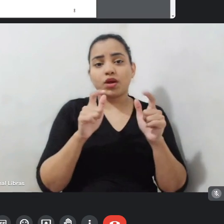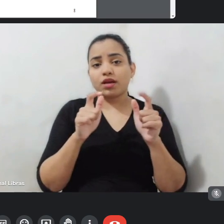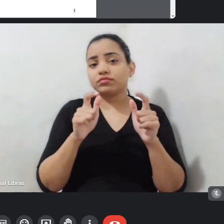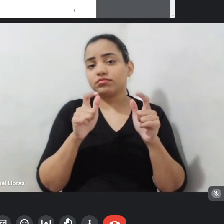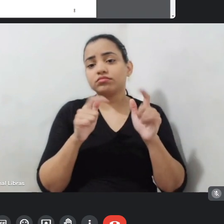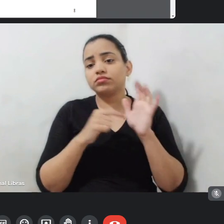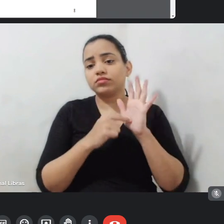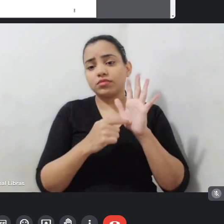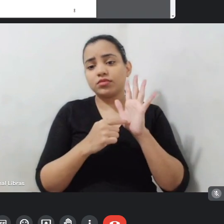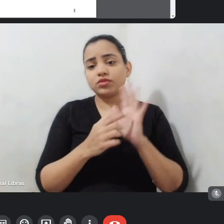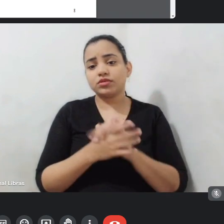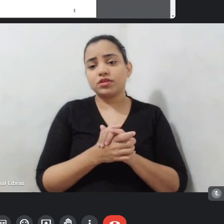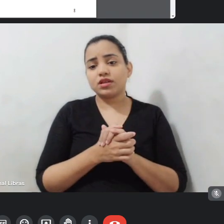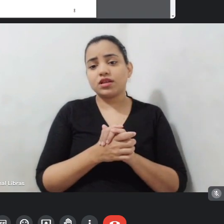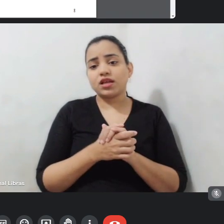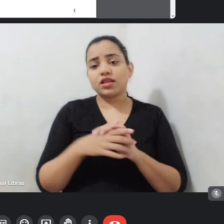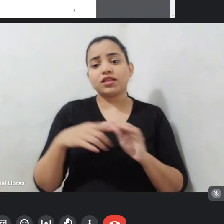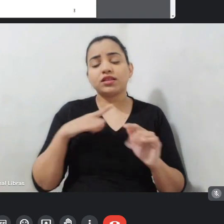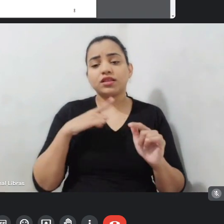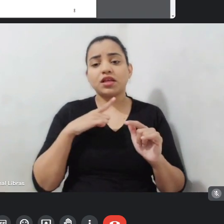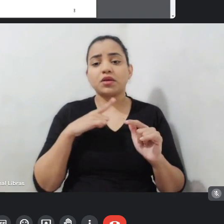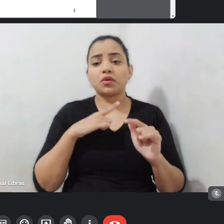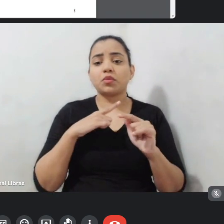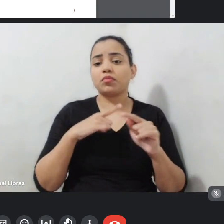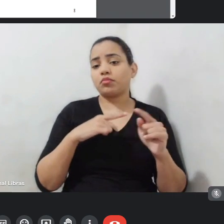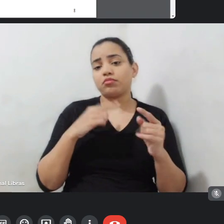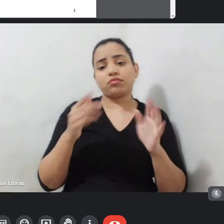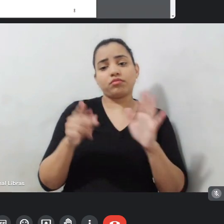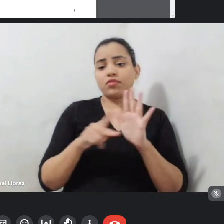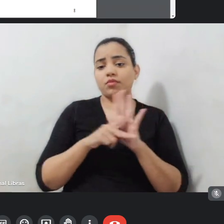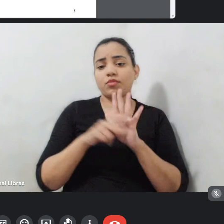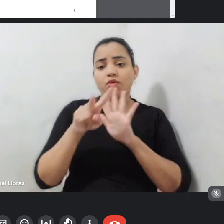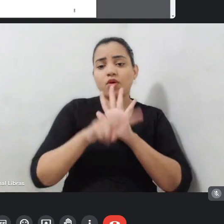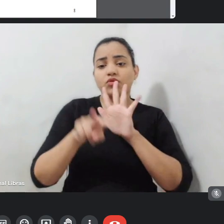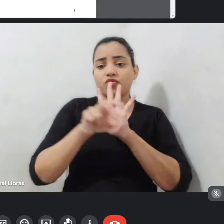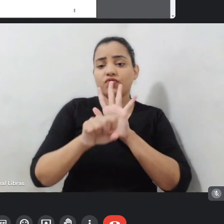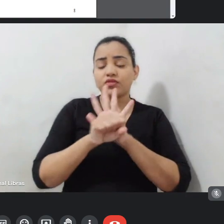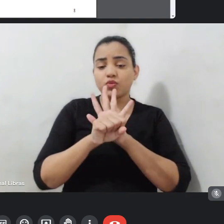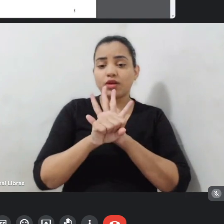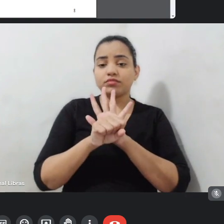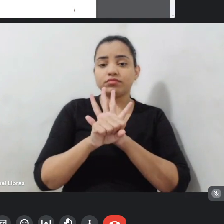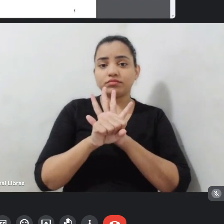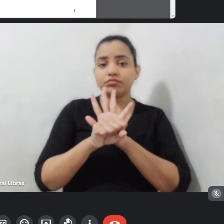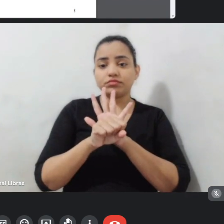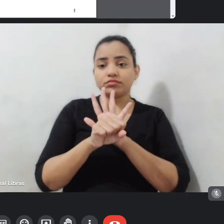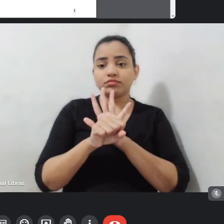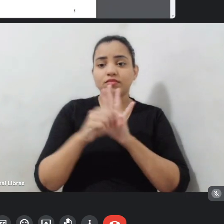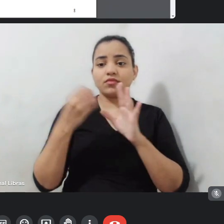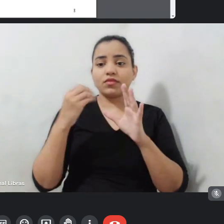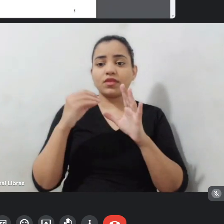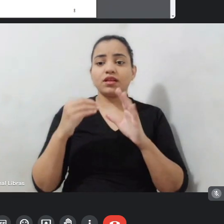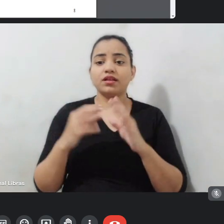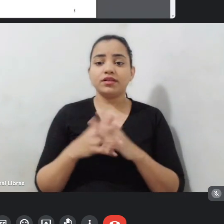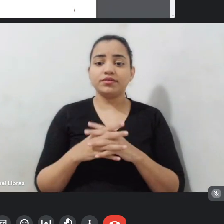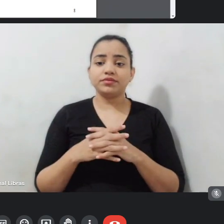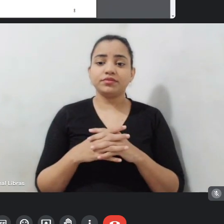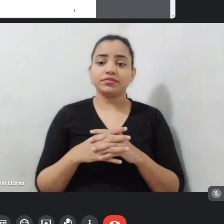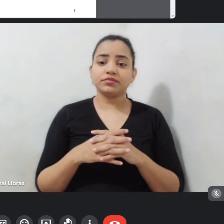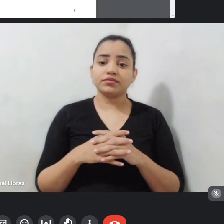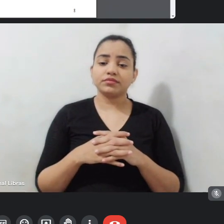audiovisuais que foram lançadas, repensadas, no lançamento. o texto, isso é o que... Isso é o que...